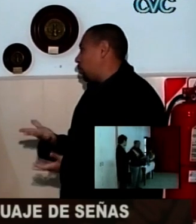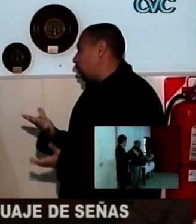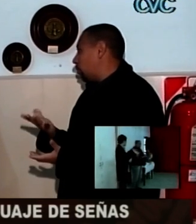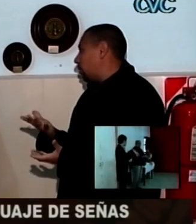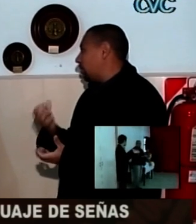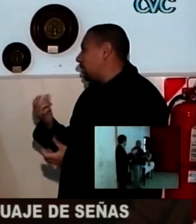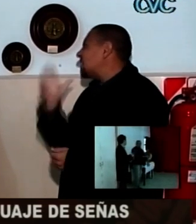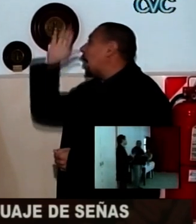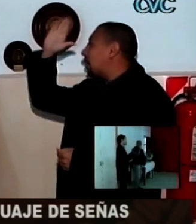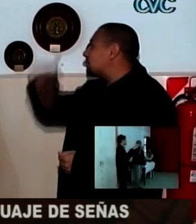nivel de intérprete.